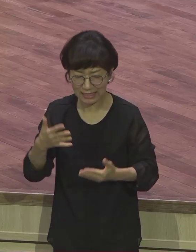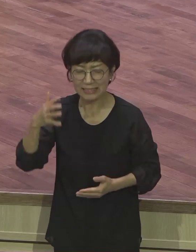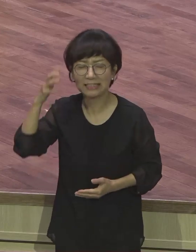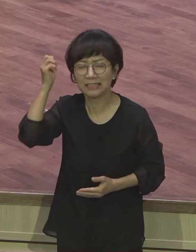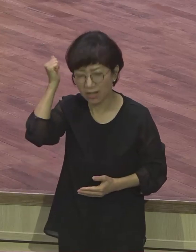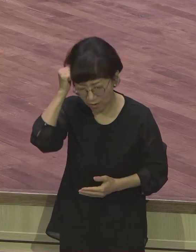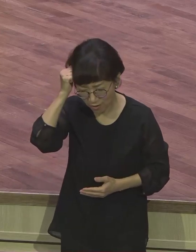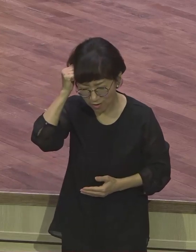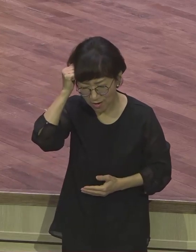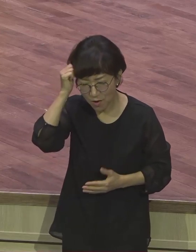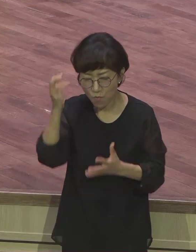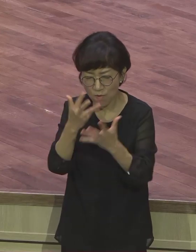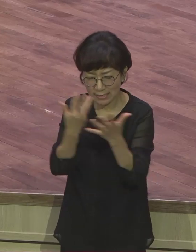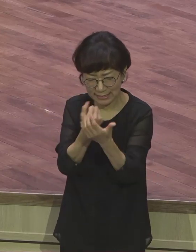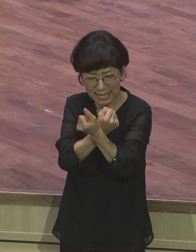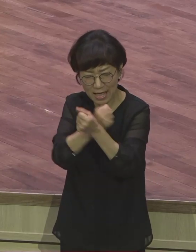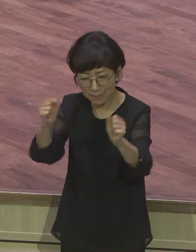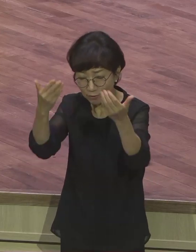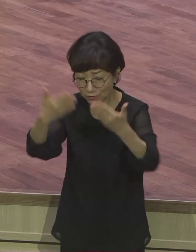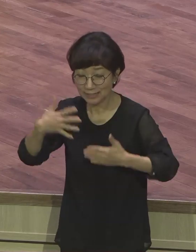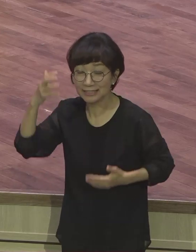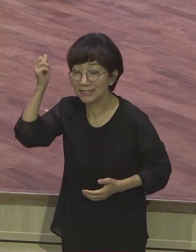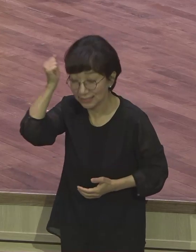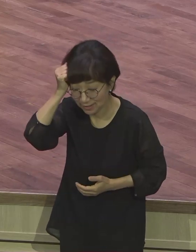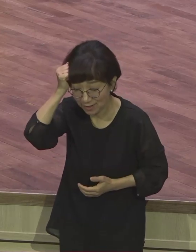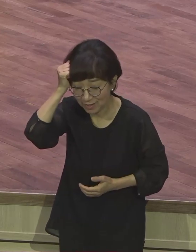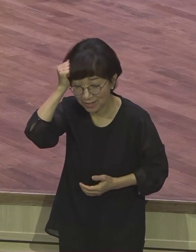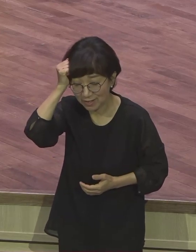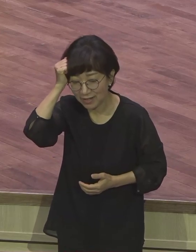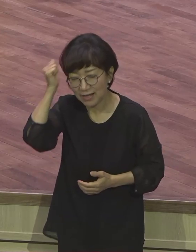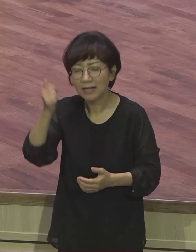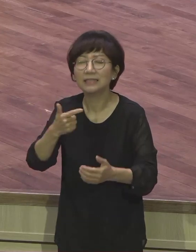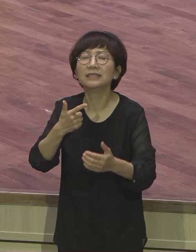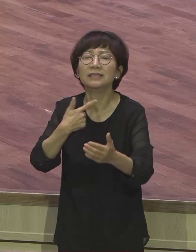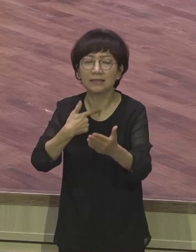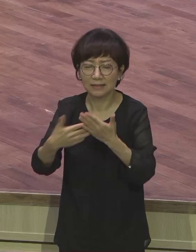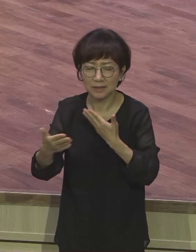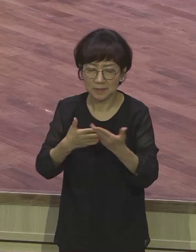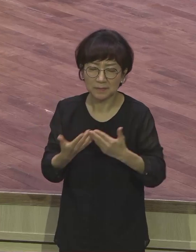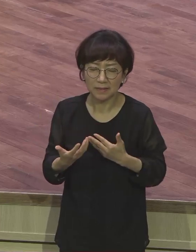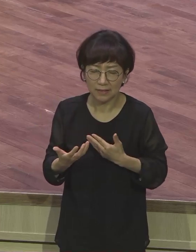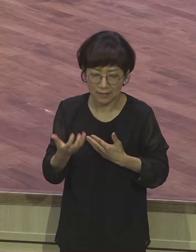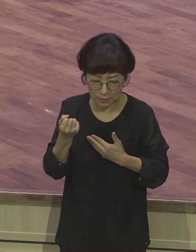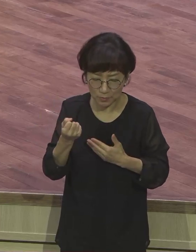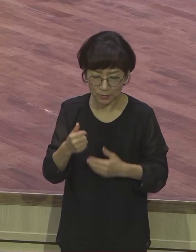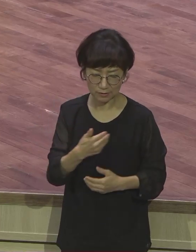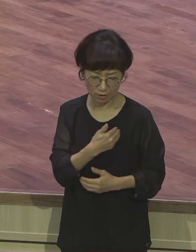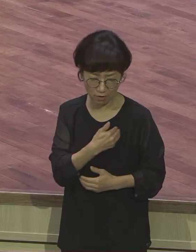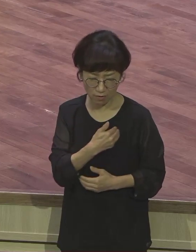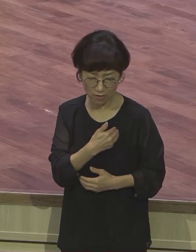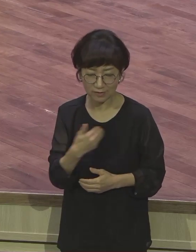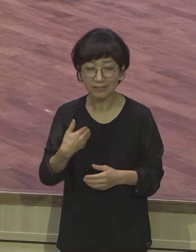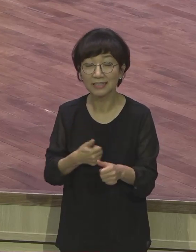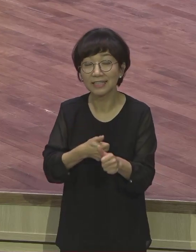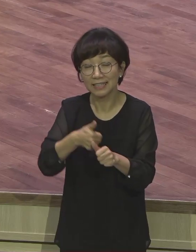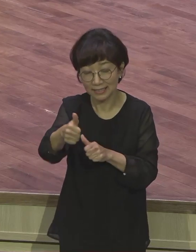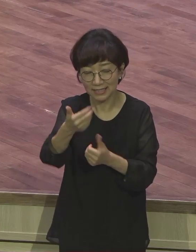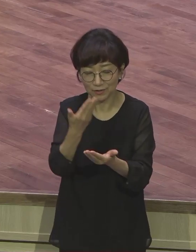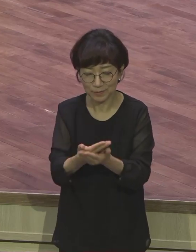해방을 우리 모든 성도들이 확실하게 체험해하여 주시옵시고 능력히 이기느니라 다섯 가지 확신 가지고